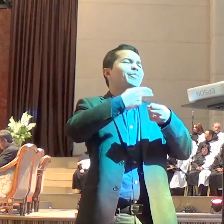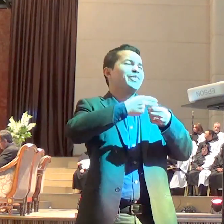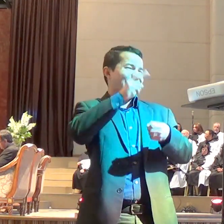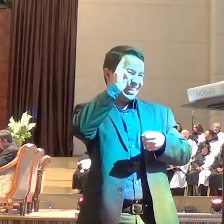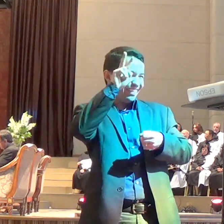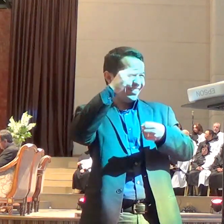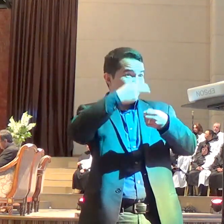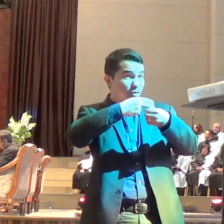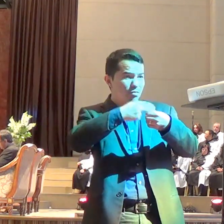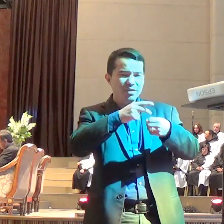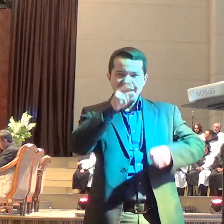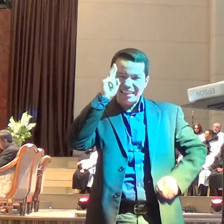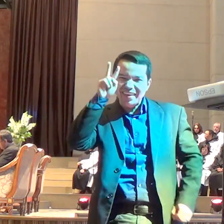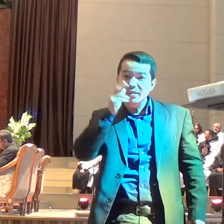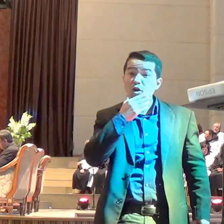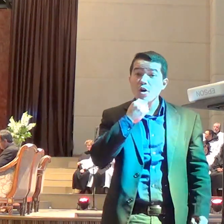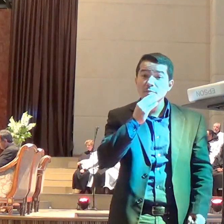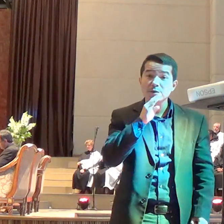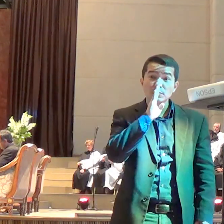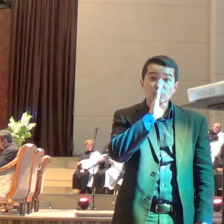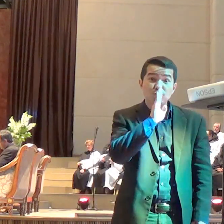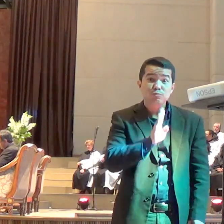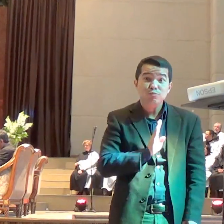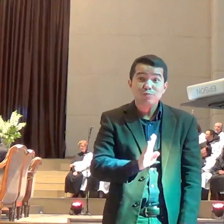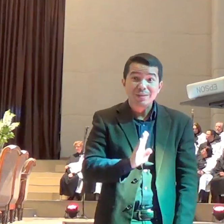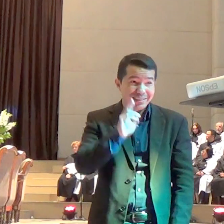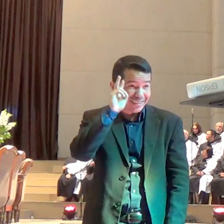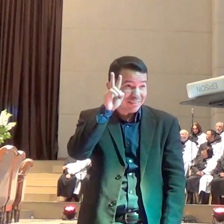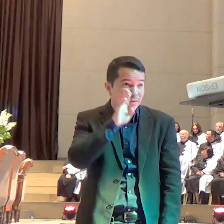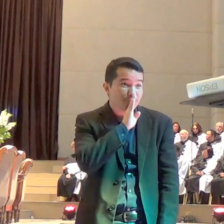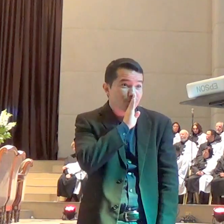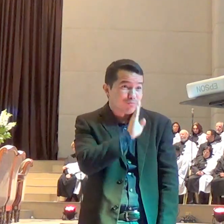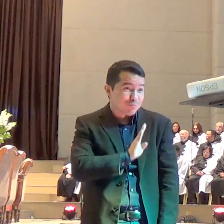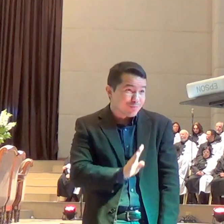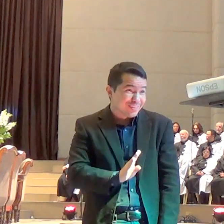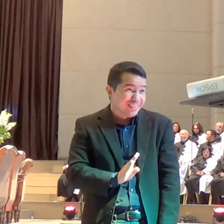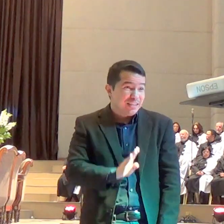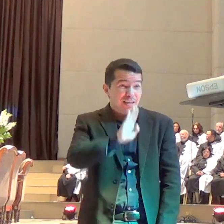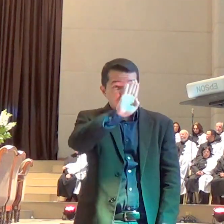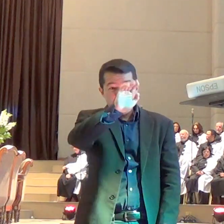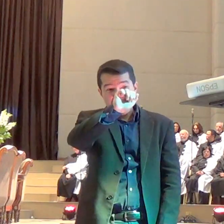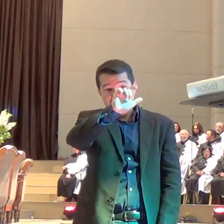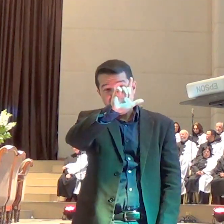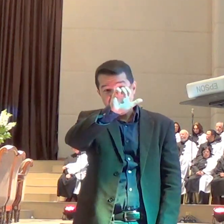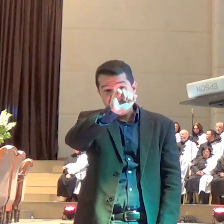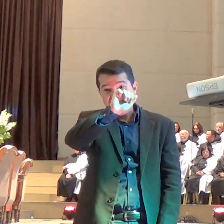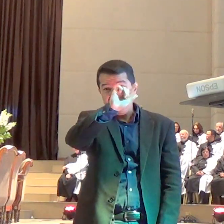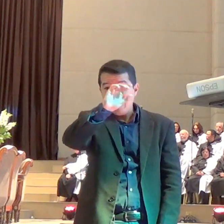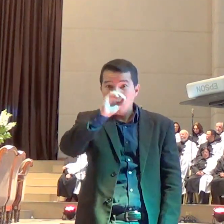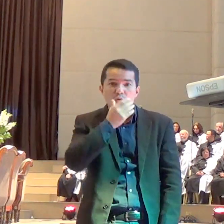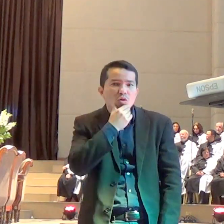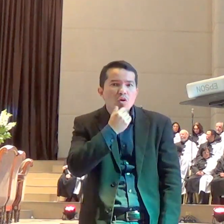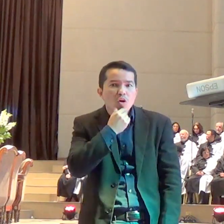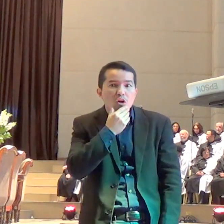Balaão. E é interessante que Balaão estava indo para cumprir uma missão estranha, de